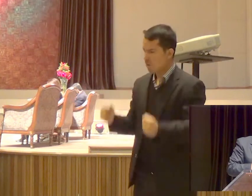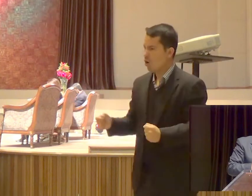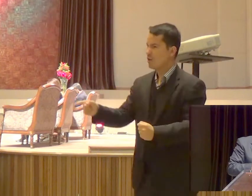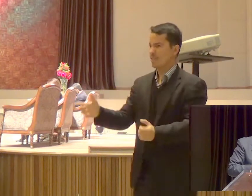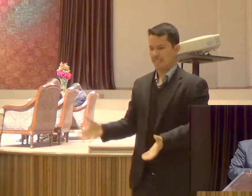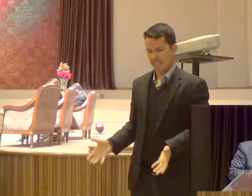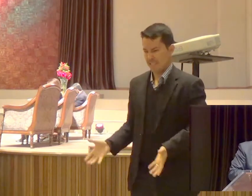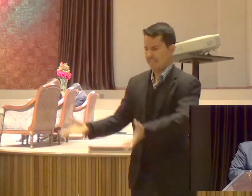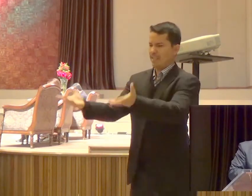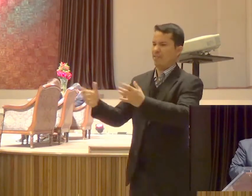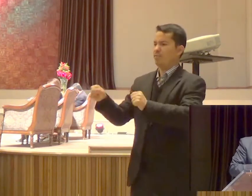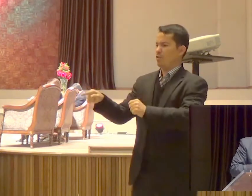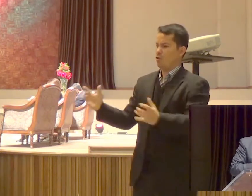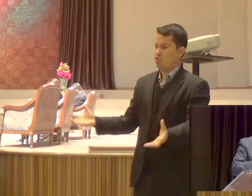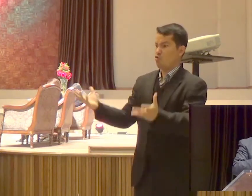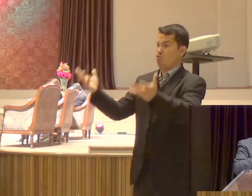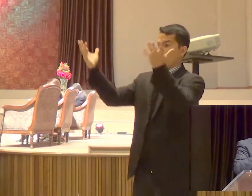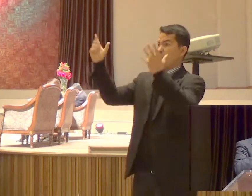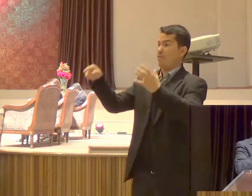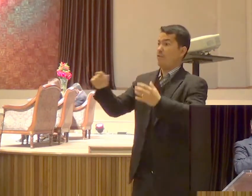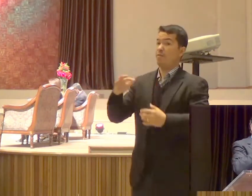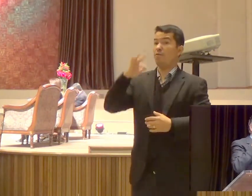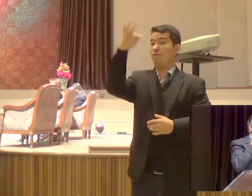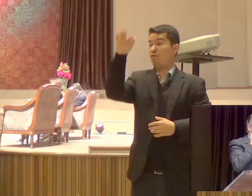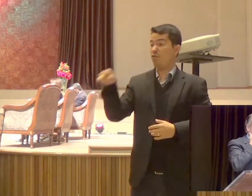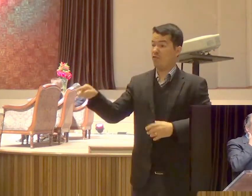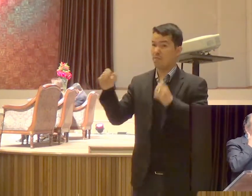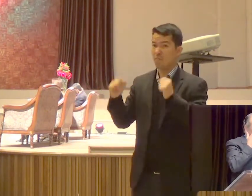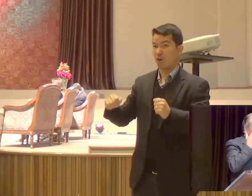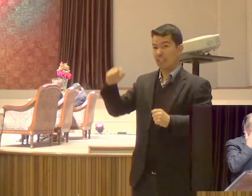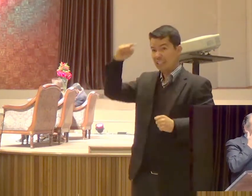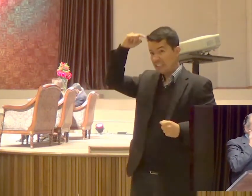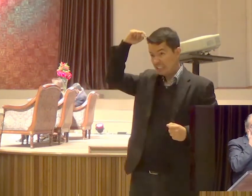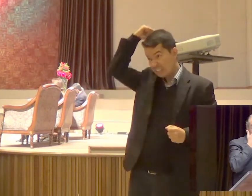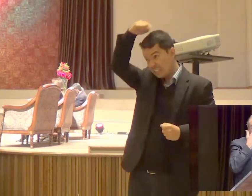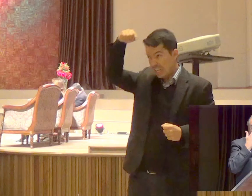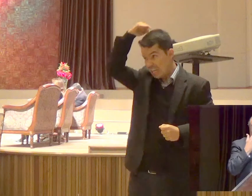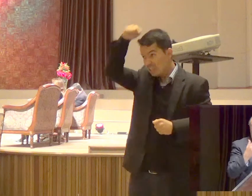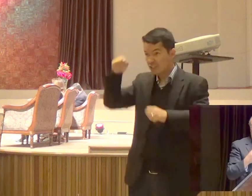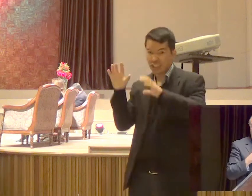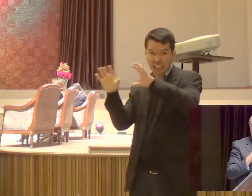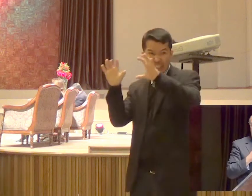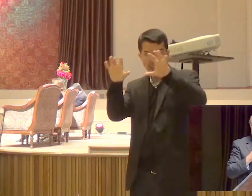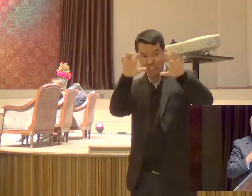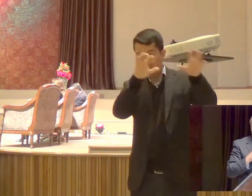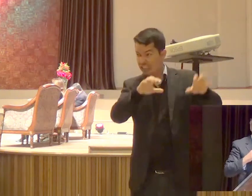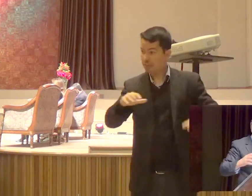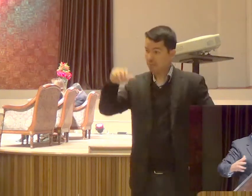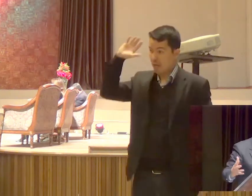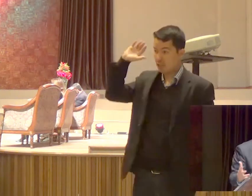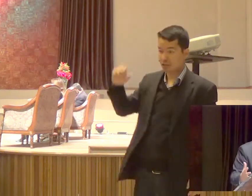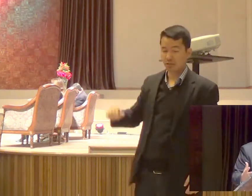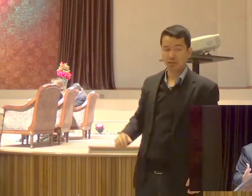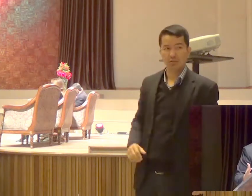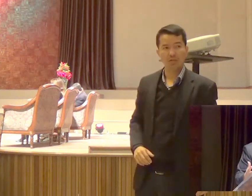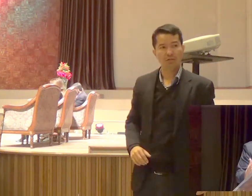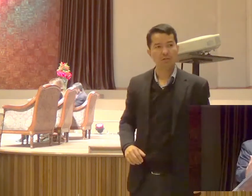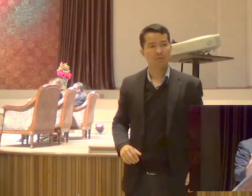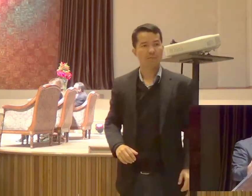E dar herança Entre todos os que são santificados O que que a gente faz? O que a gente faz? Ele